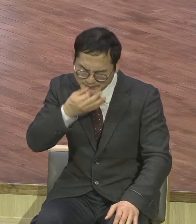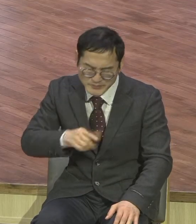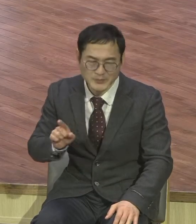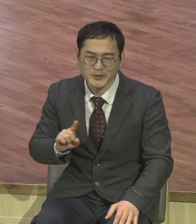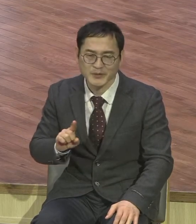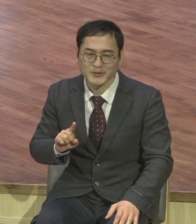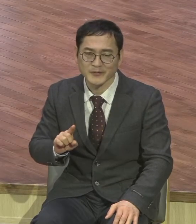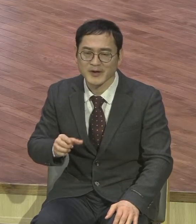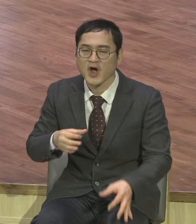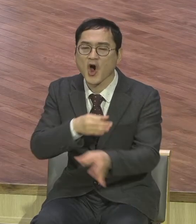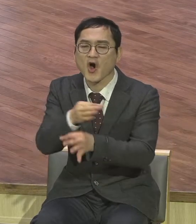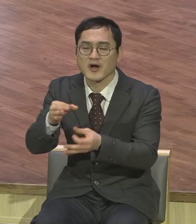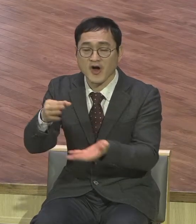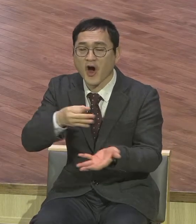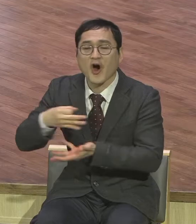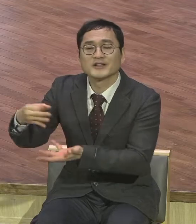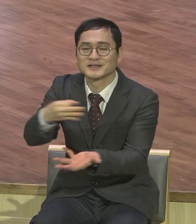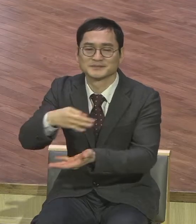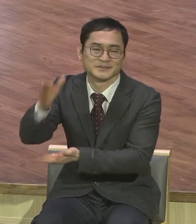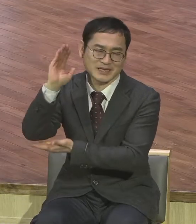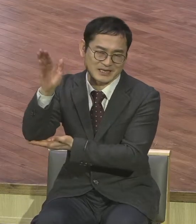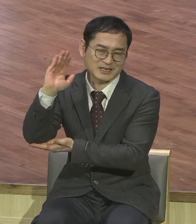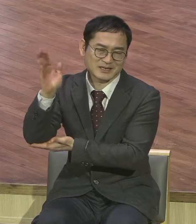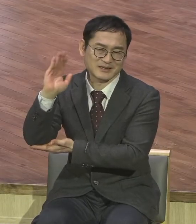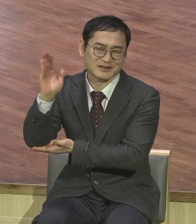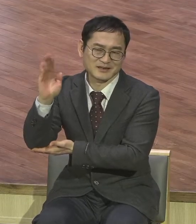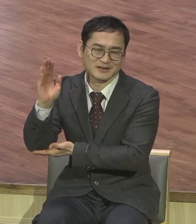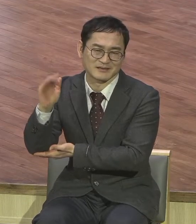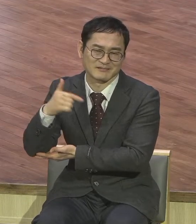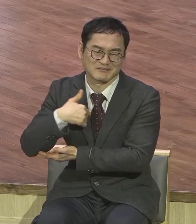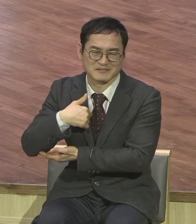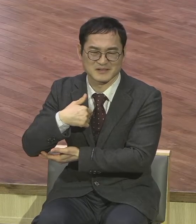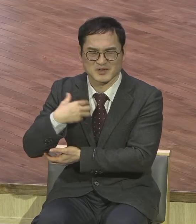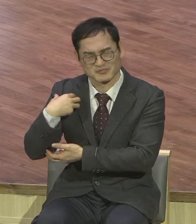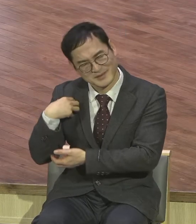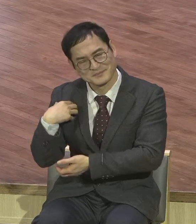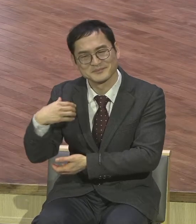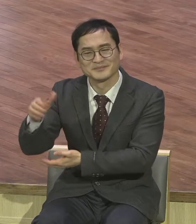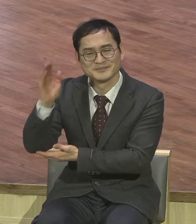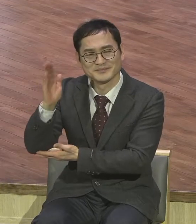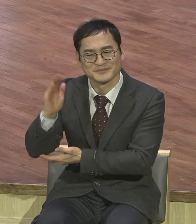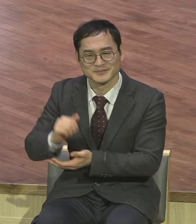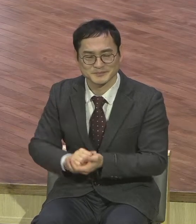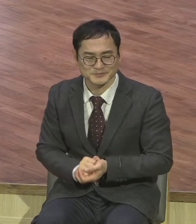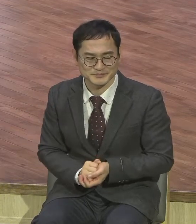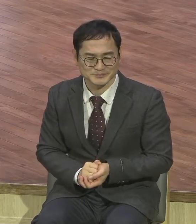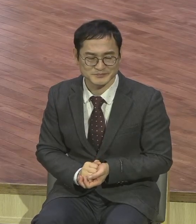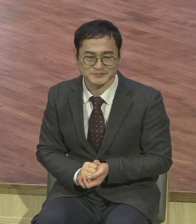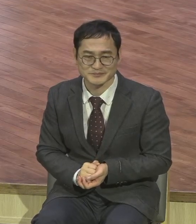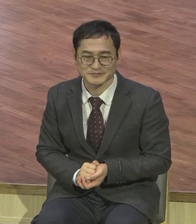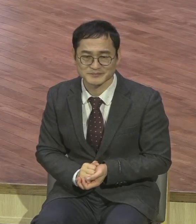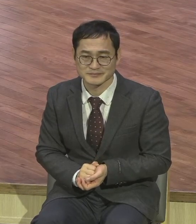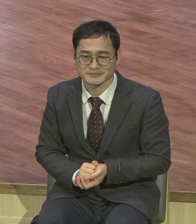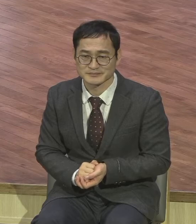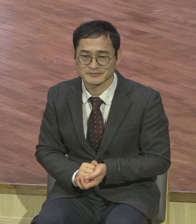저는 근본적으로 지금도 너무 힘든 거예요 이거 어떡해요 교회가 지어진 거를